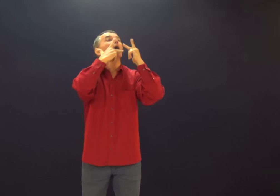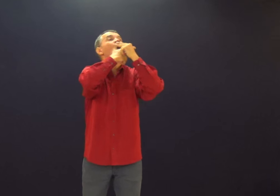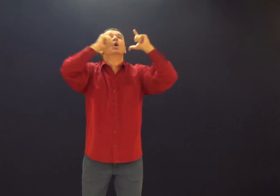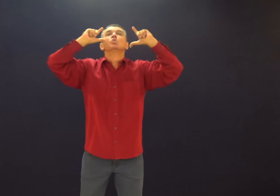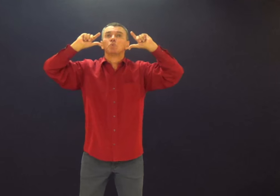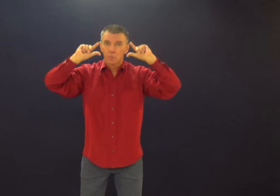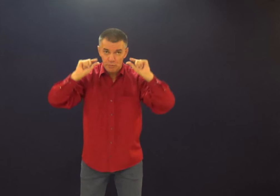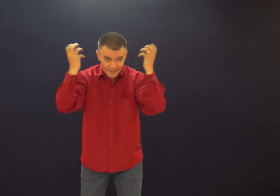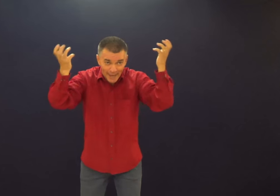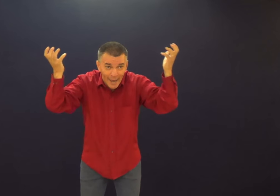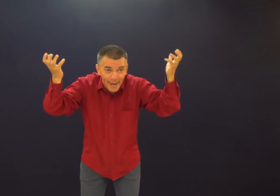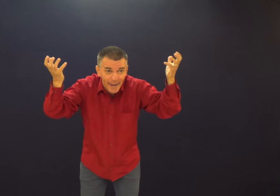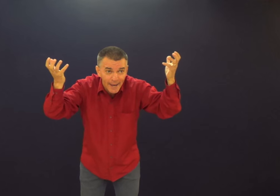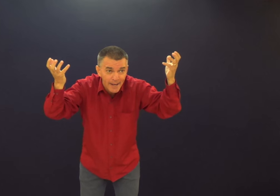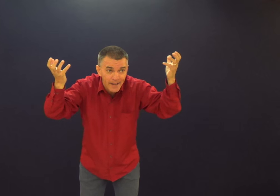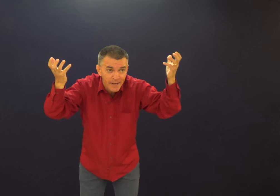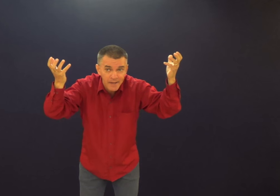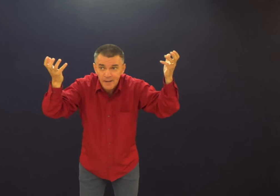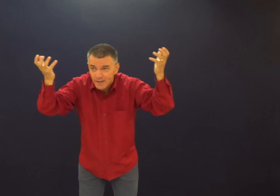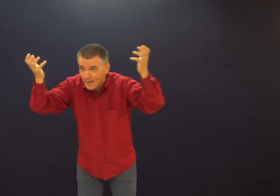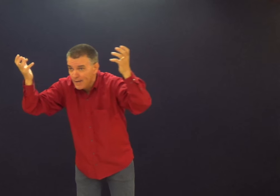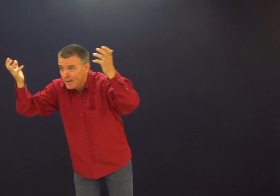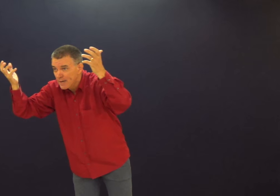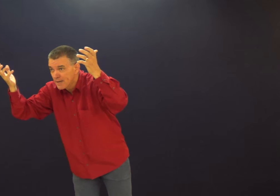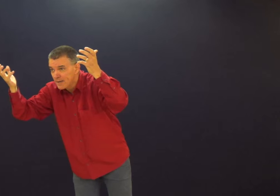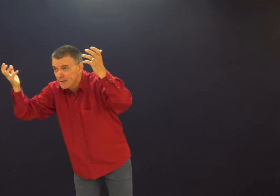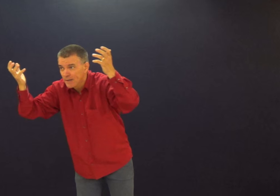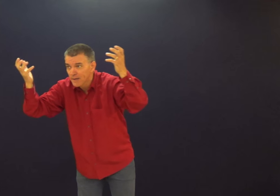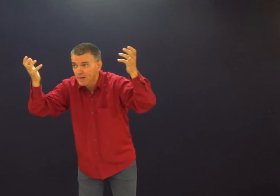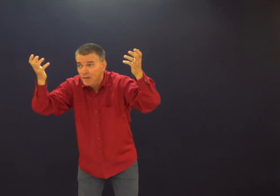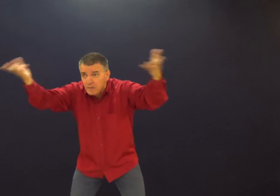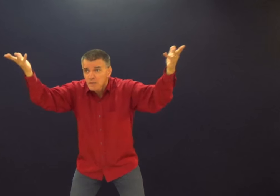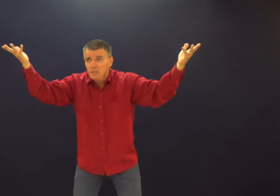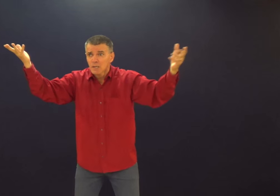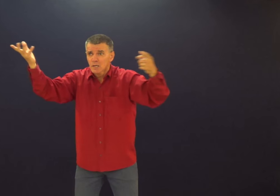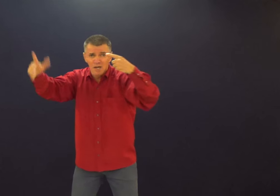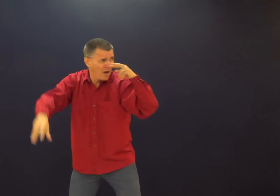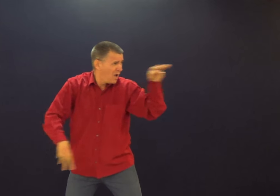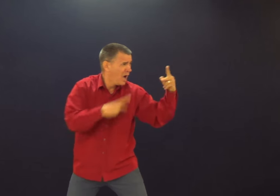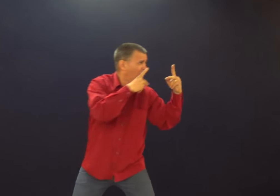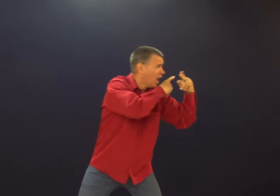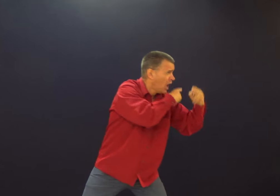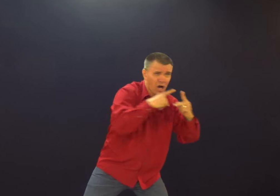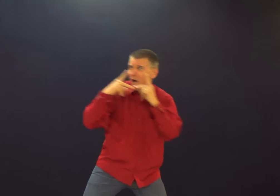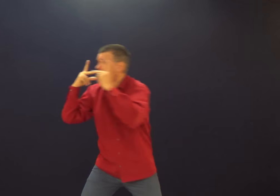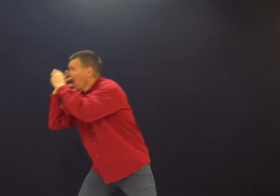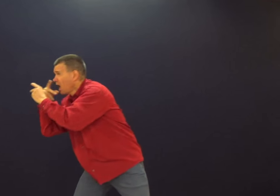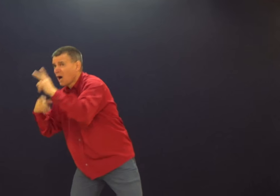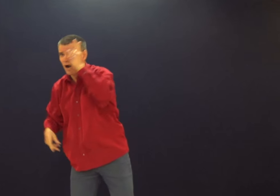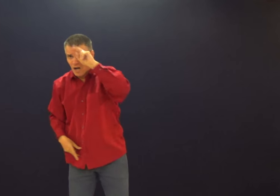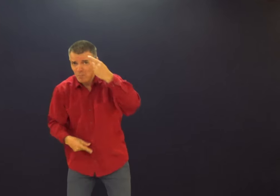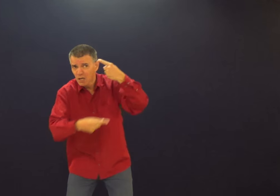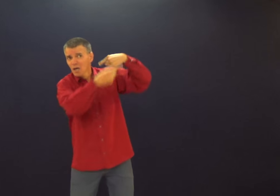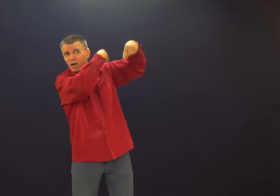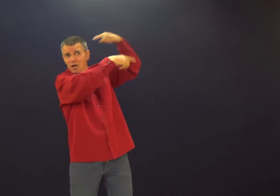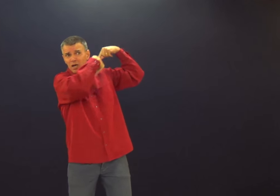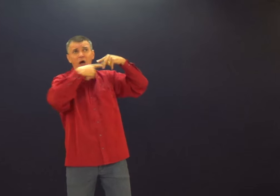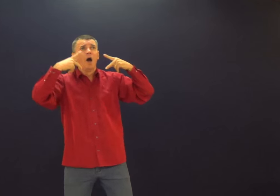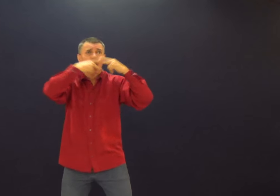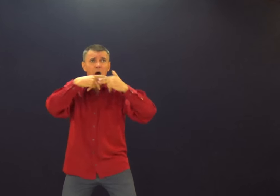se você fofoca e você quer que essa sua manguinha de fofocar e diminua, você precisa orar. Se você ver a foca por todos os lados,